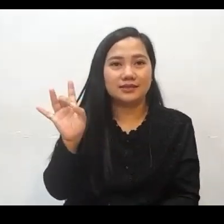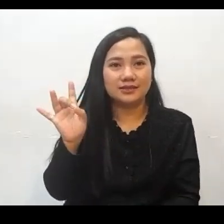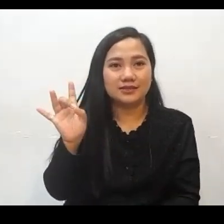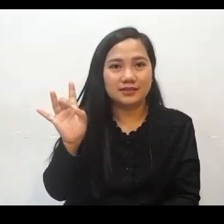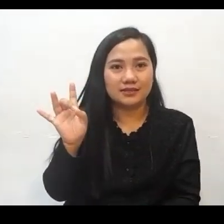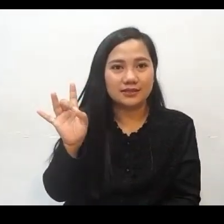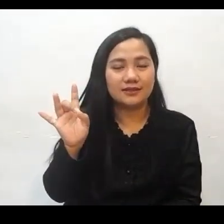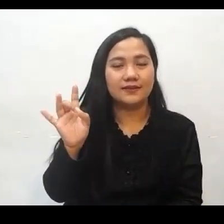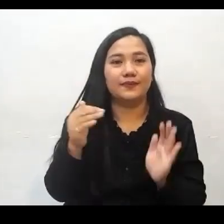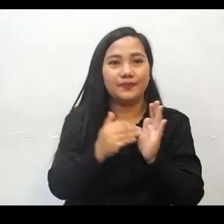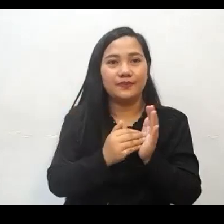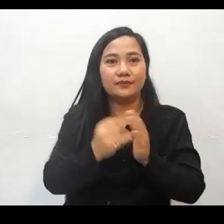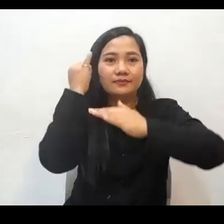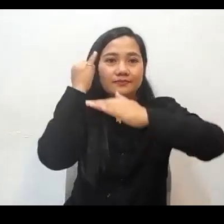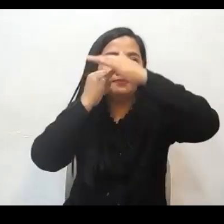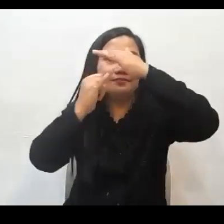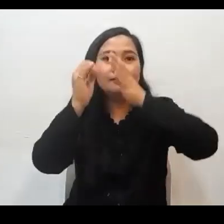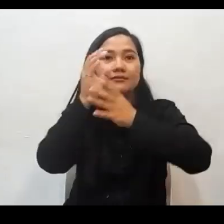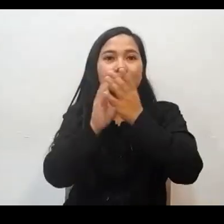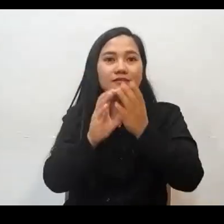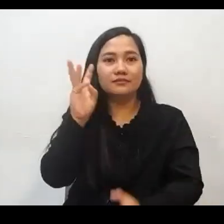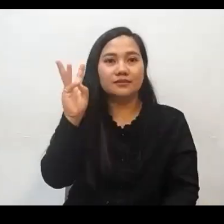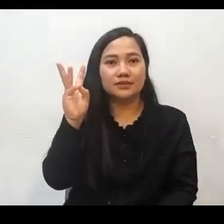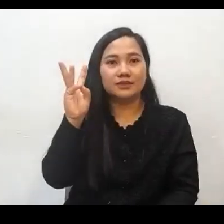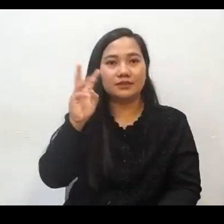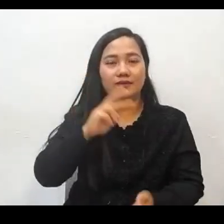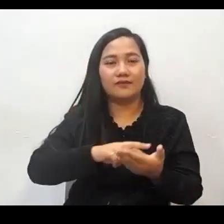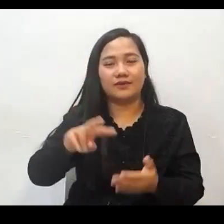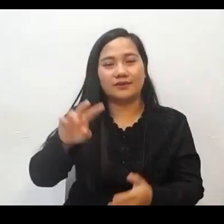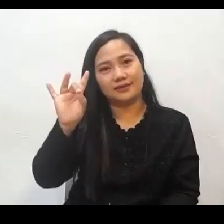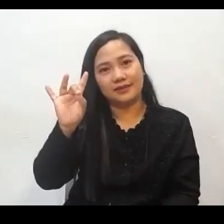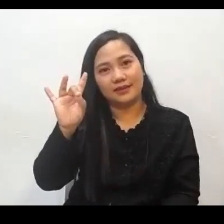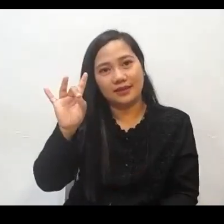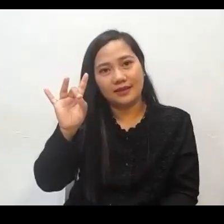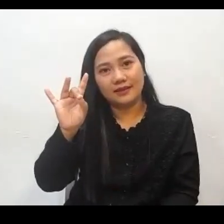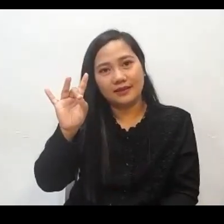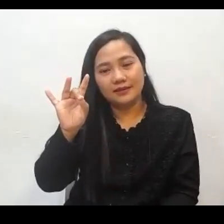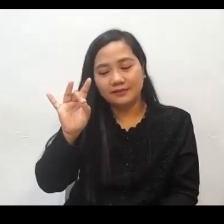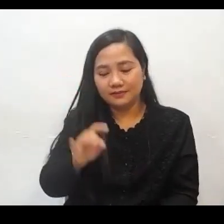Isaiah 6, verse 8. Sa Isaías po, kapitulo 6, versikulo 8.